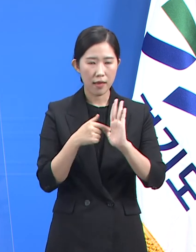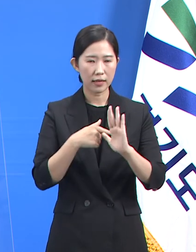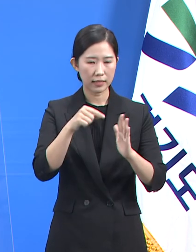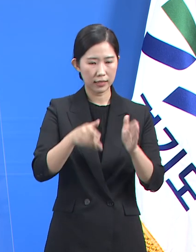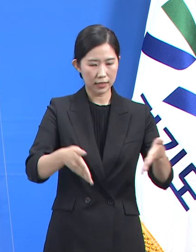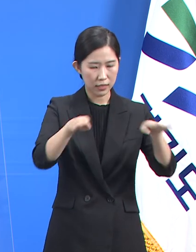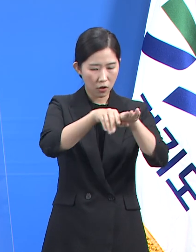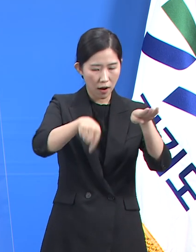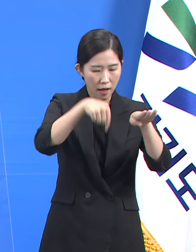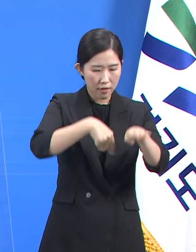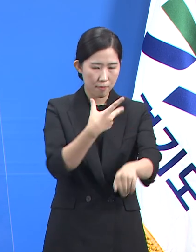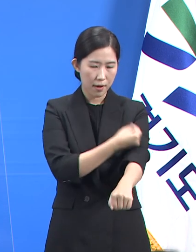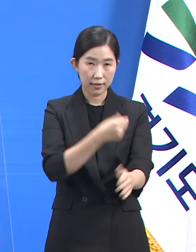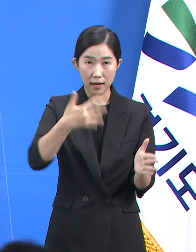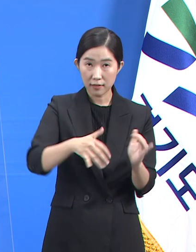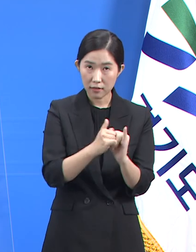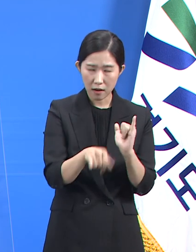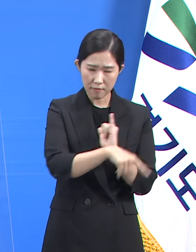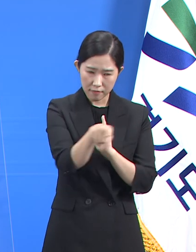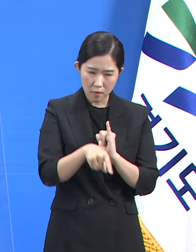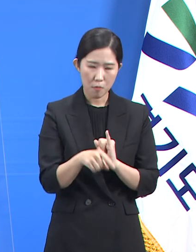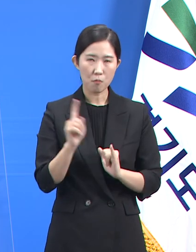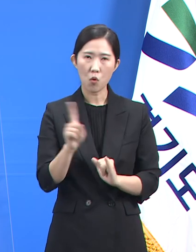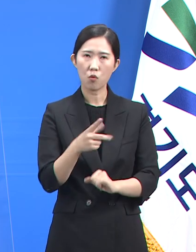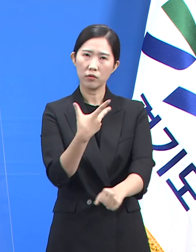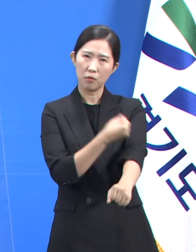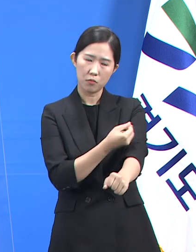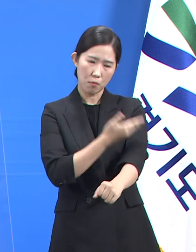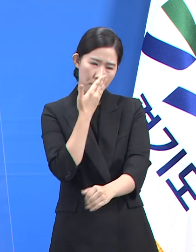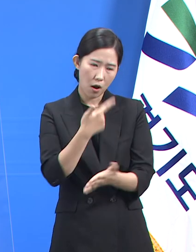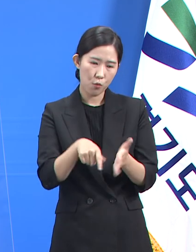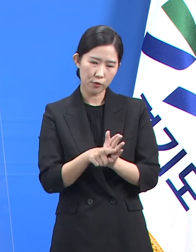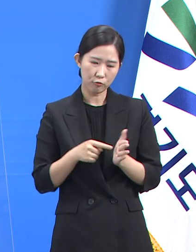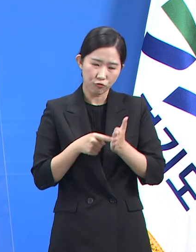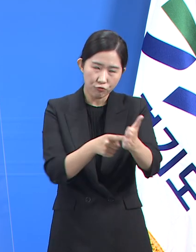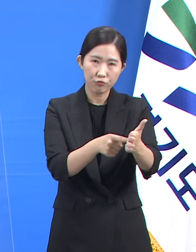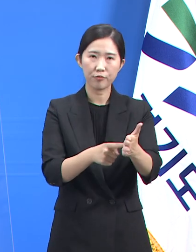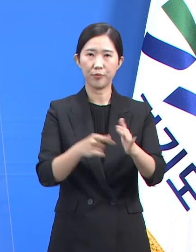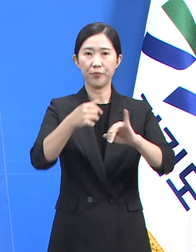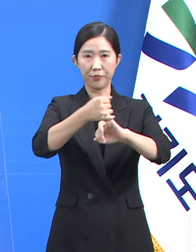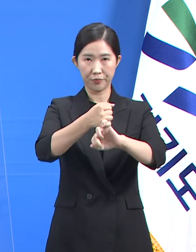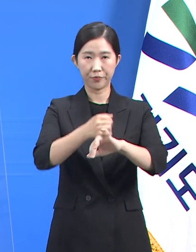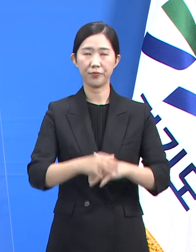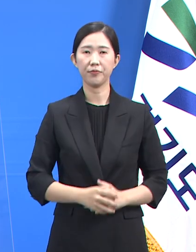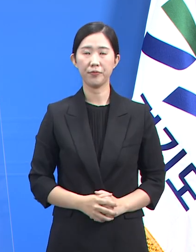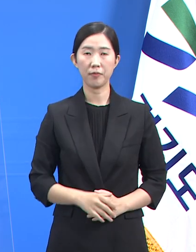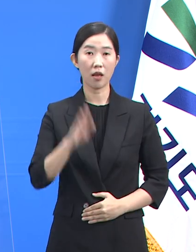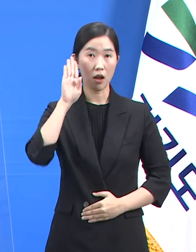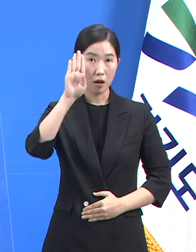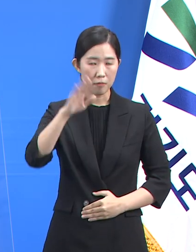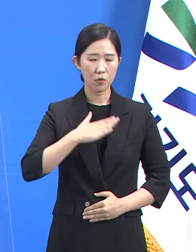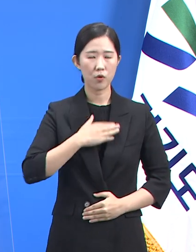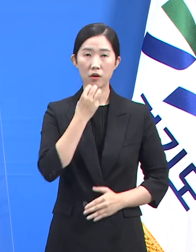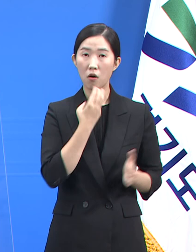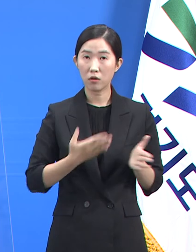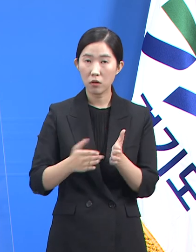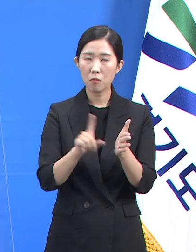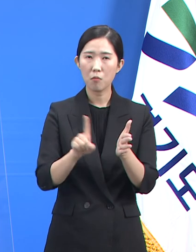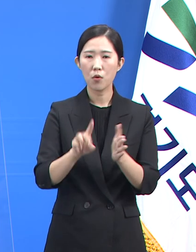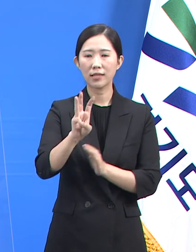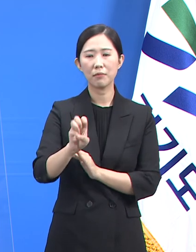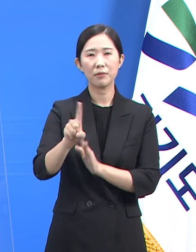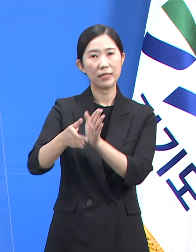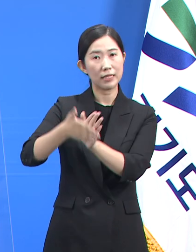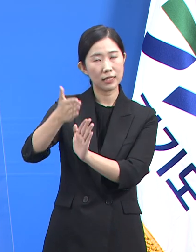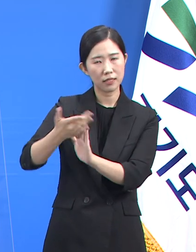미접종자에 대해서도 지속적으로 접종을 추진해 나가겠습니다. 앞으로도 경기도는 31개 시군과